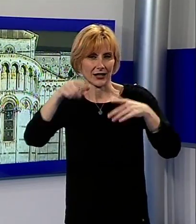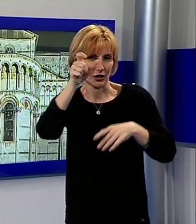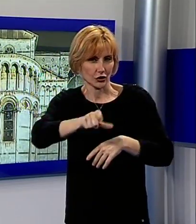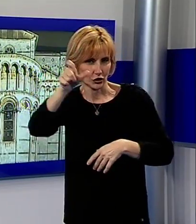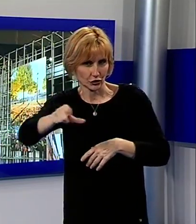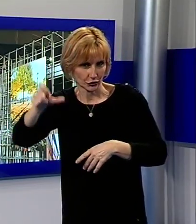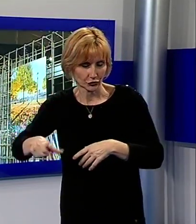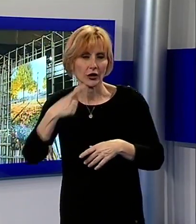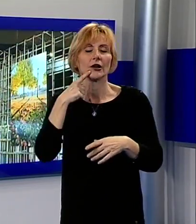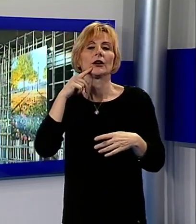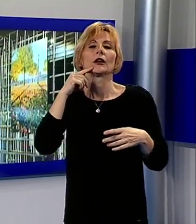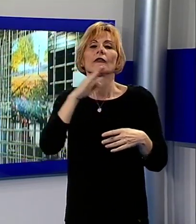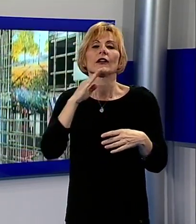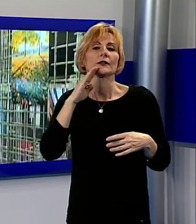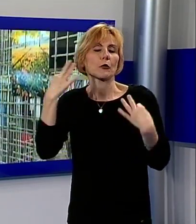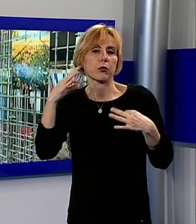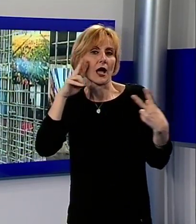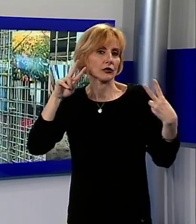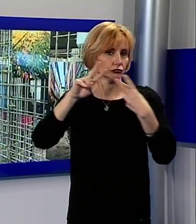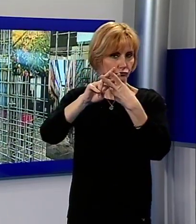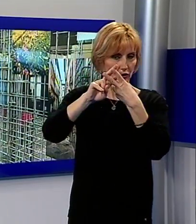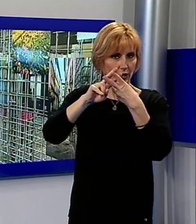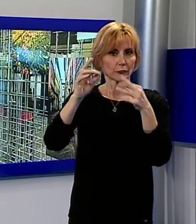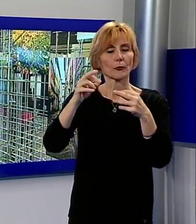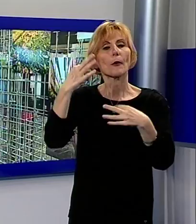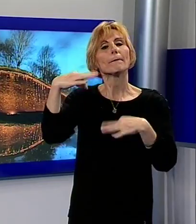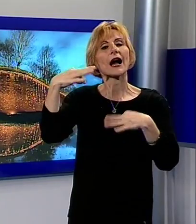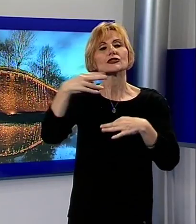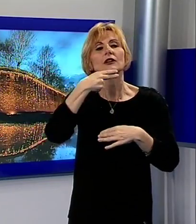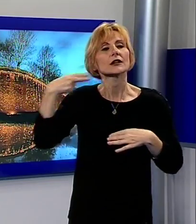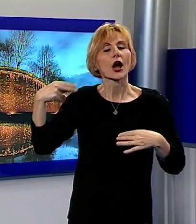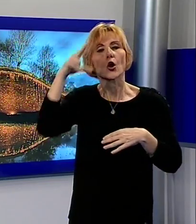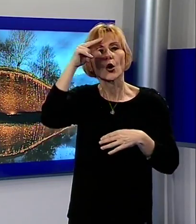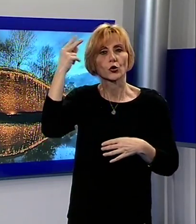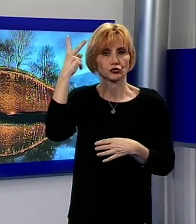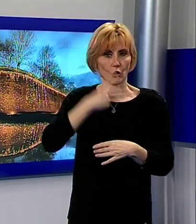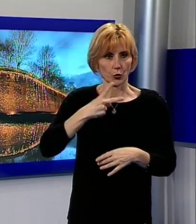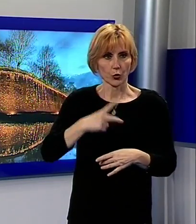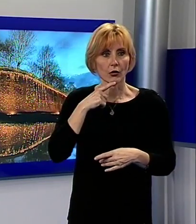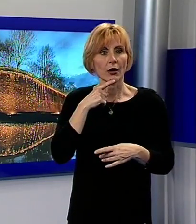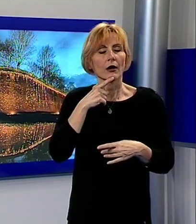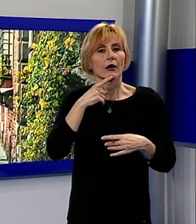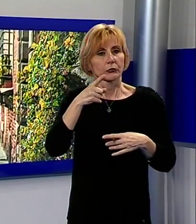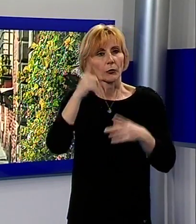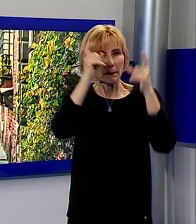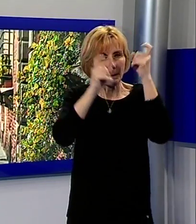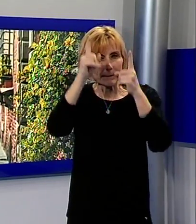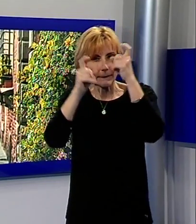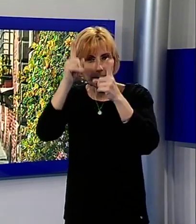conosciuti sulla pagina Facebook Conoscere Lucca. Soggetto della mostra è proprio Lucca e i suoi dintorni.